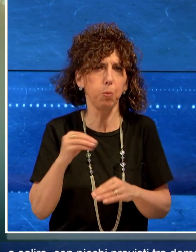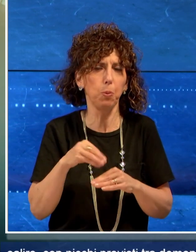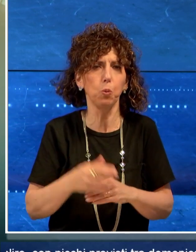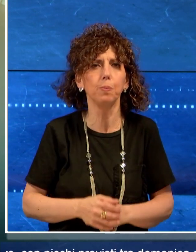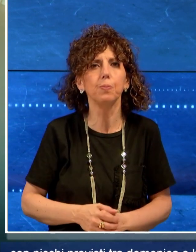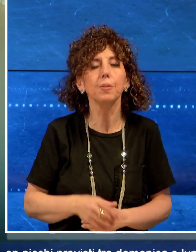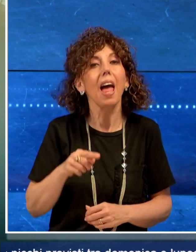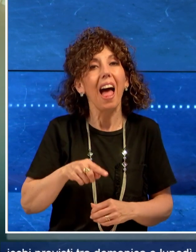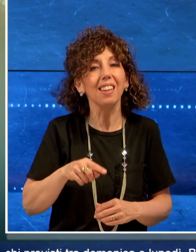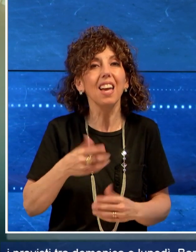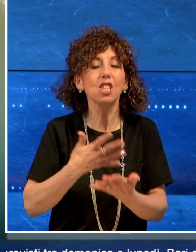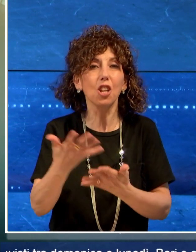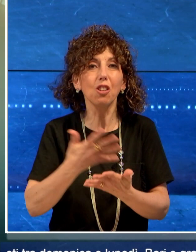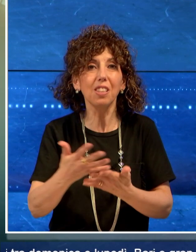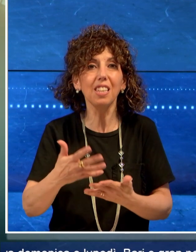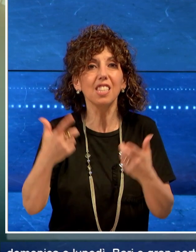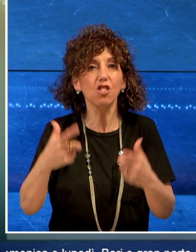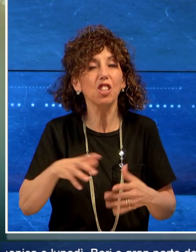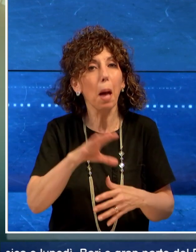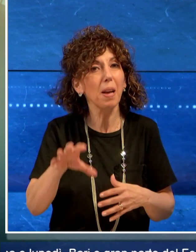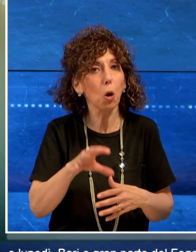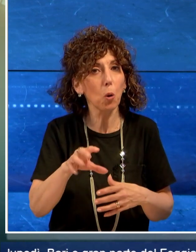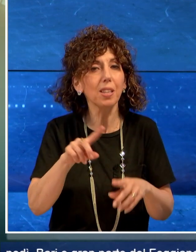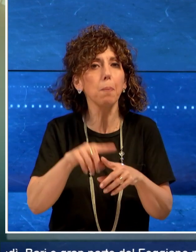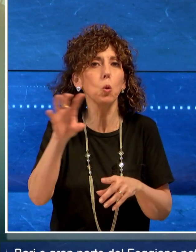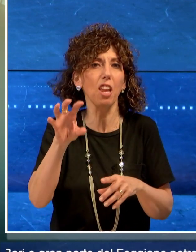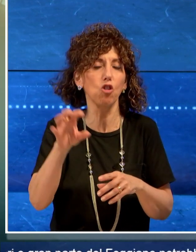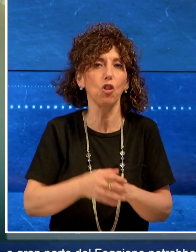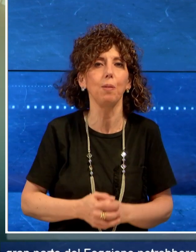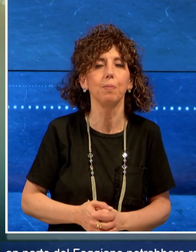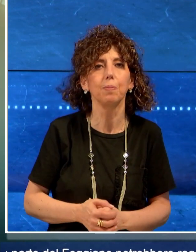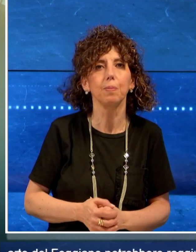E adesso le notizie dall'area metropolitana e dalla Regione.